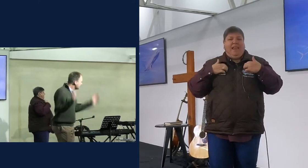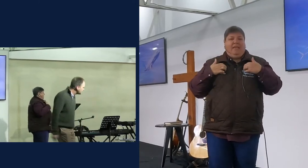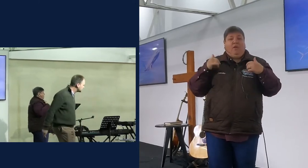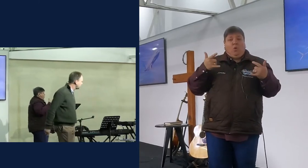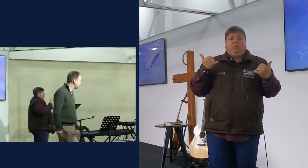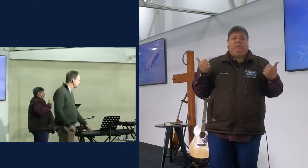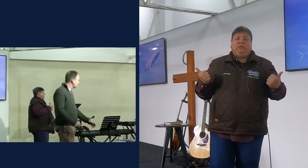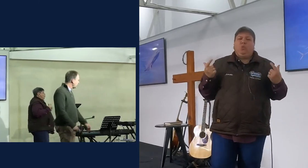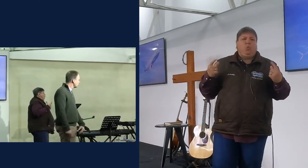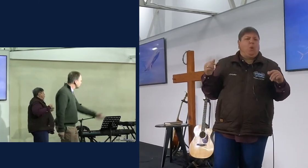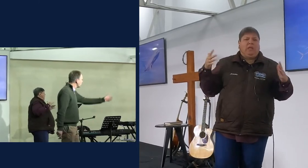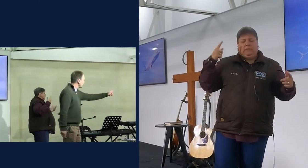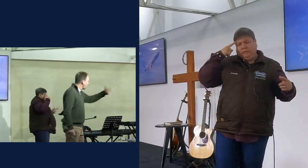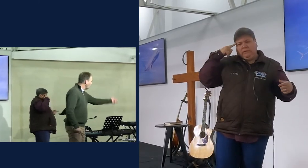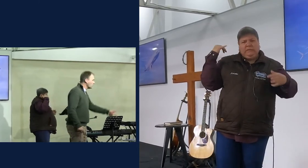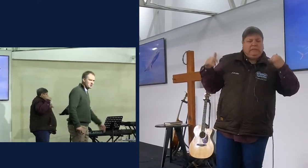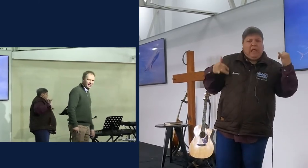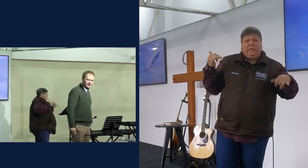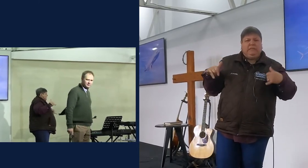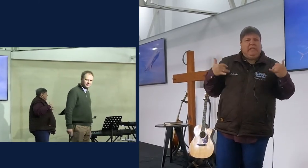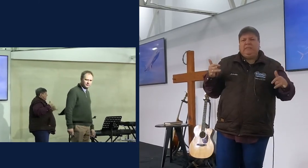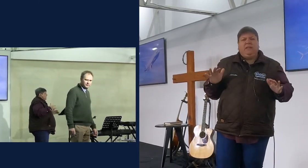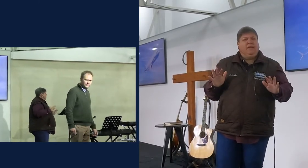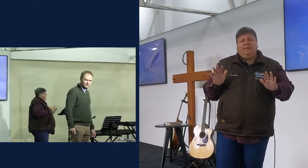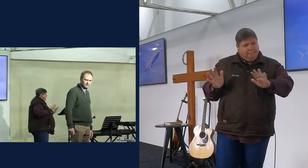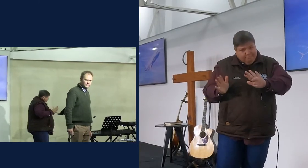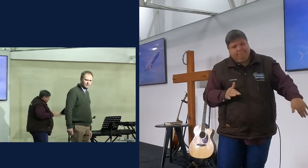nie, doen niks nie, en ons moet jou in die gang kry.